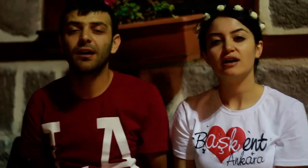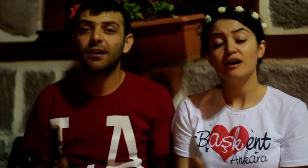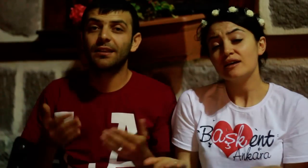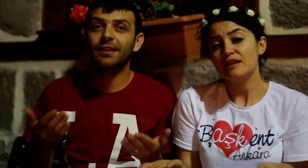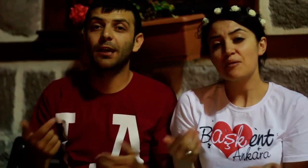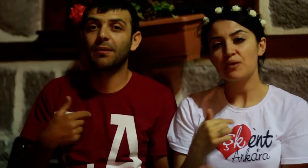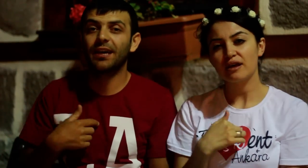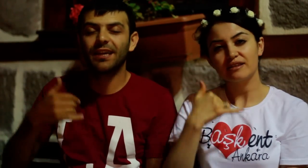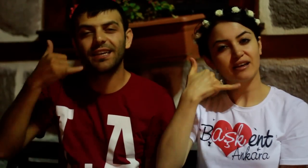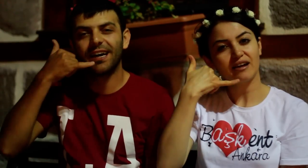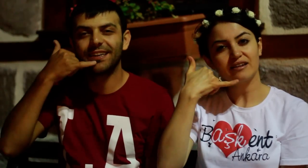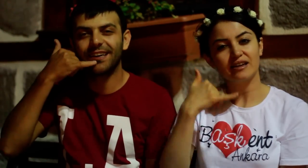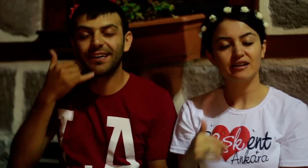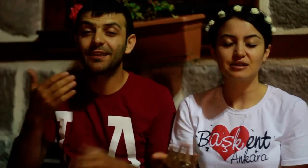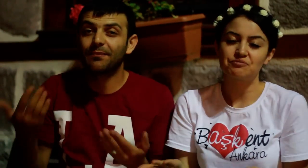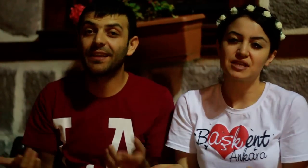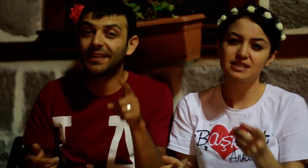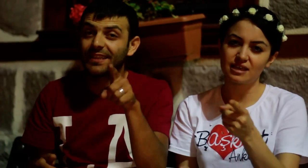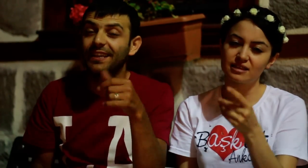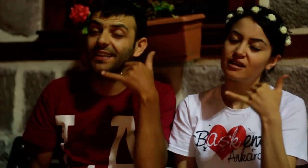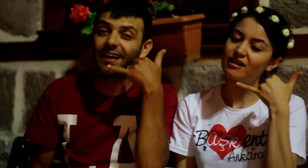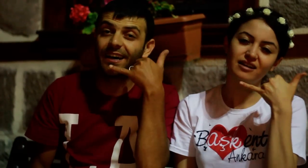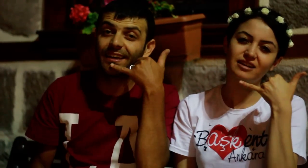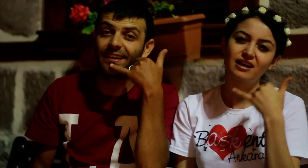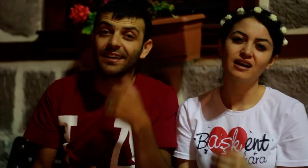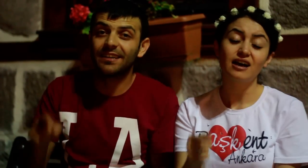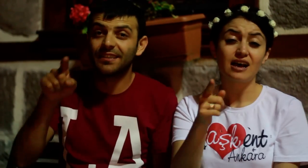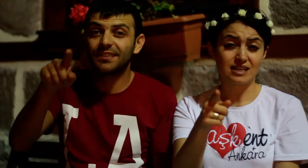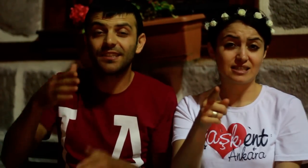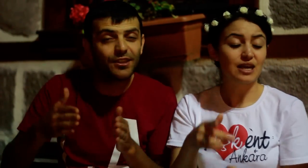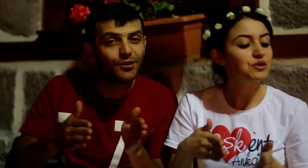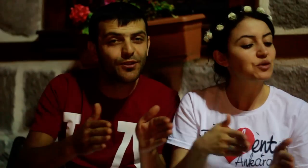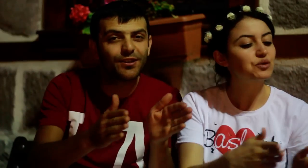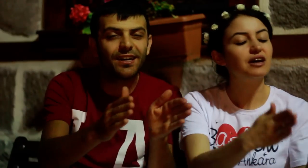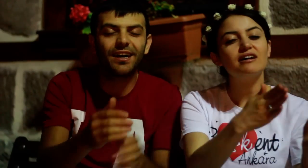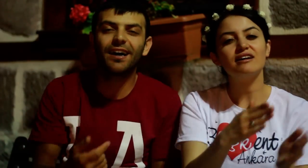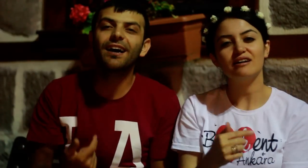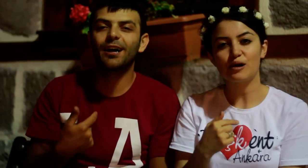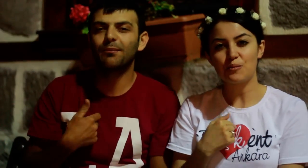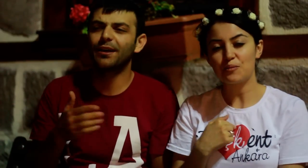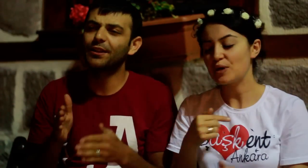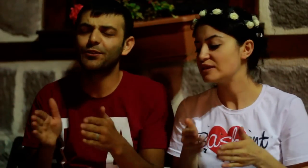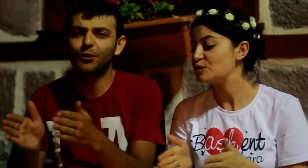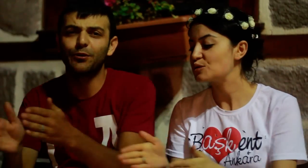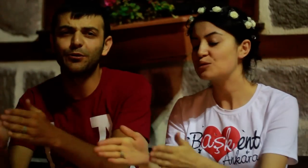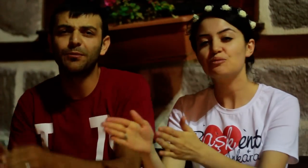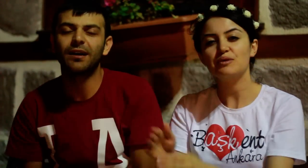Ne ben ararım ne sen ara Sen yoluna ben yoluma